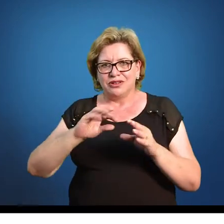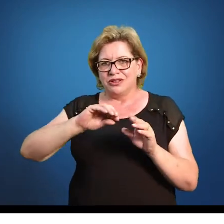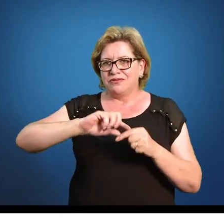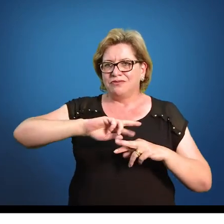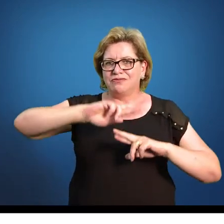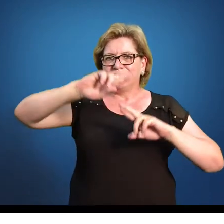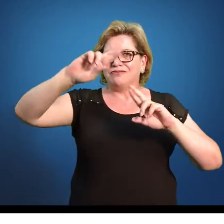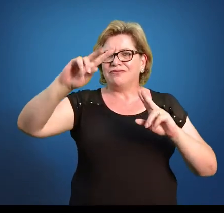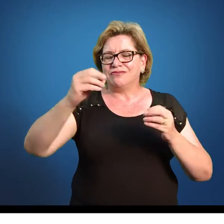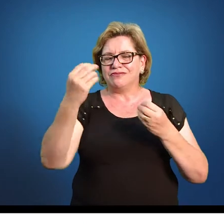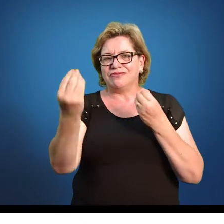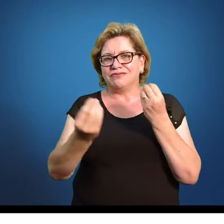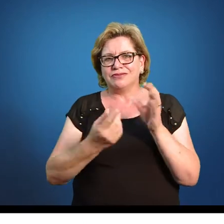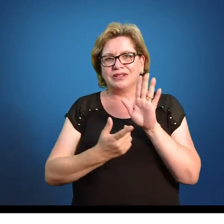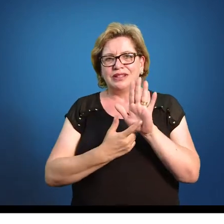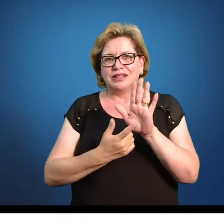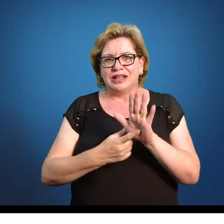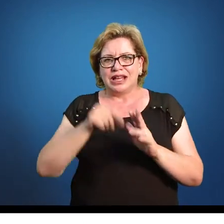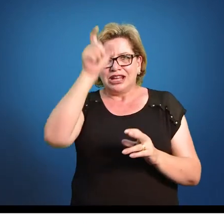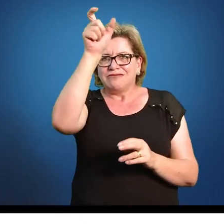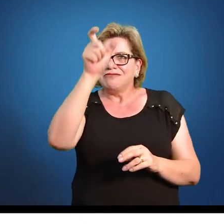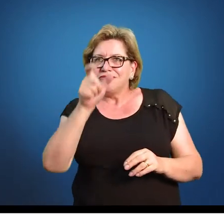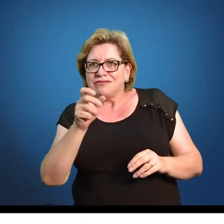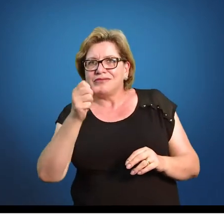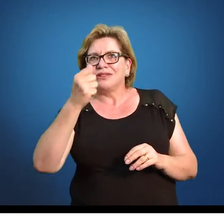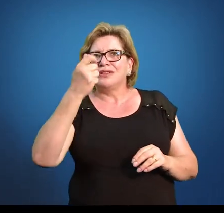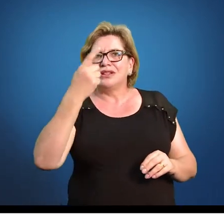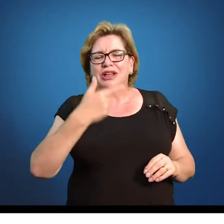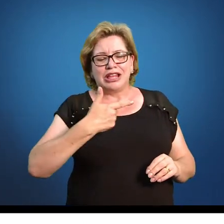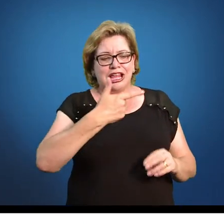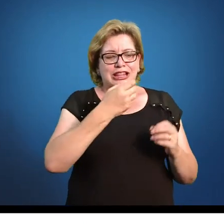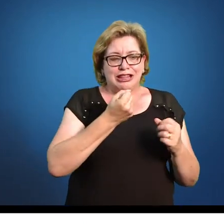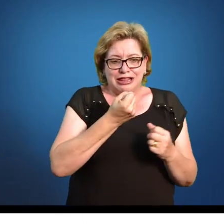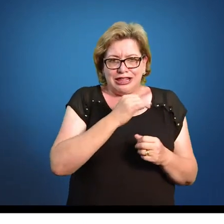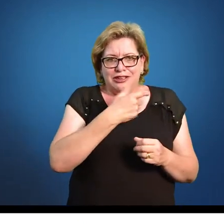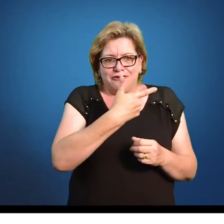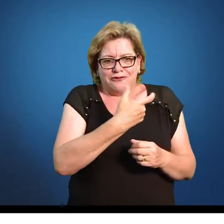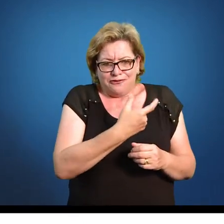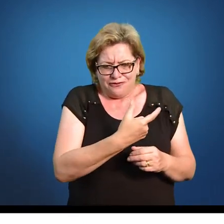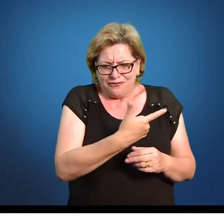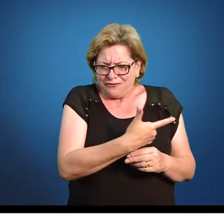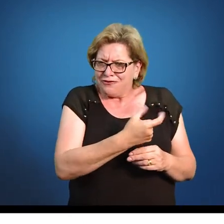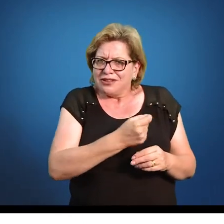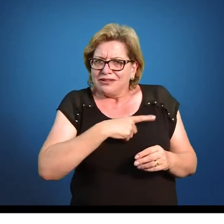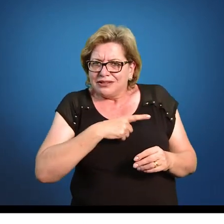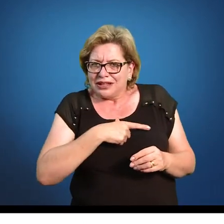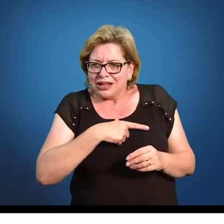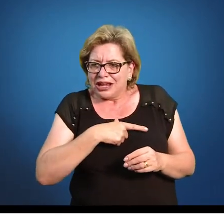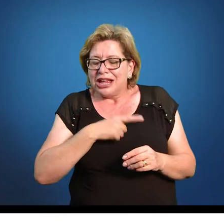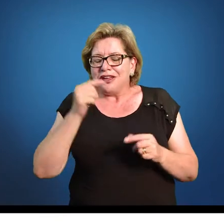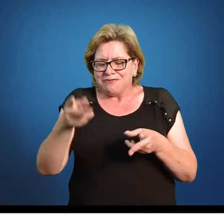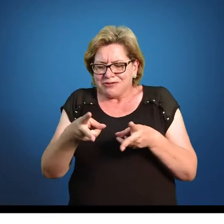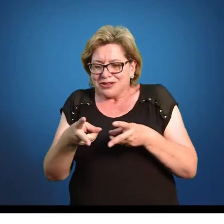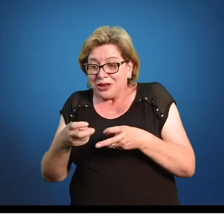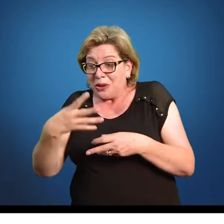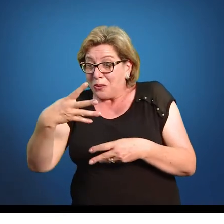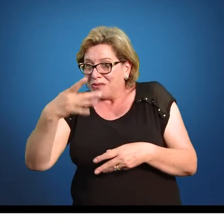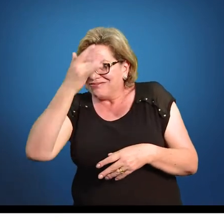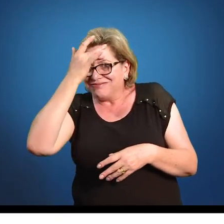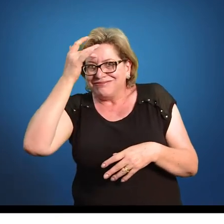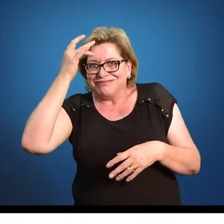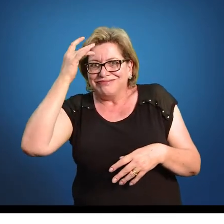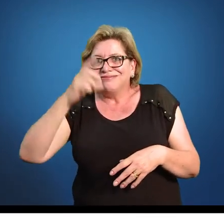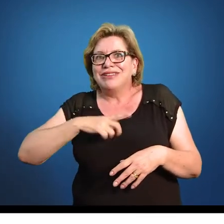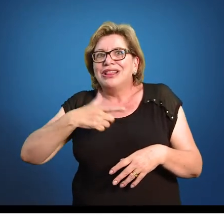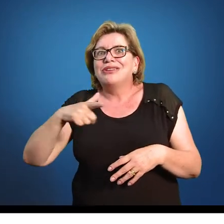aqui meus 20. Porque aqui eu sei exatamente o que. Dos 20, 4 deles não tem filhos. Ah, isso